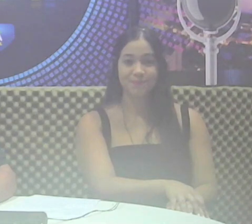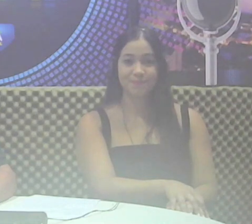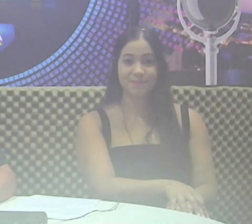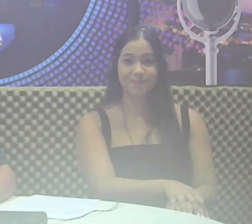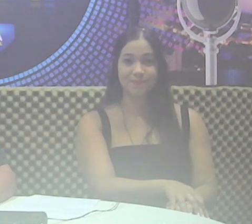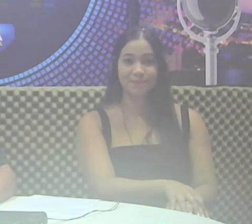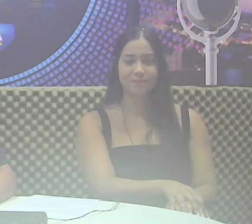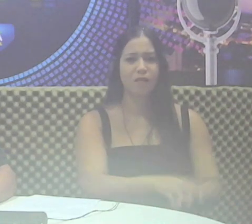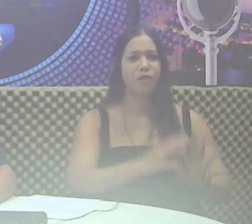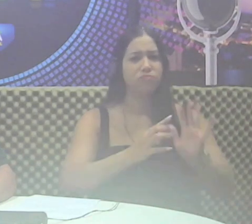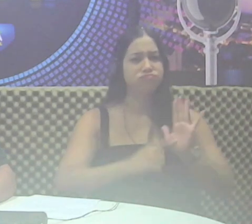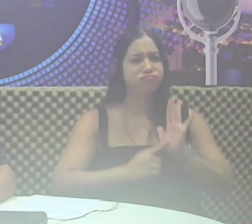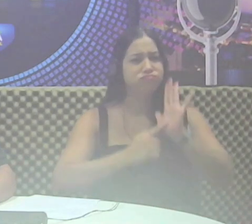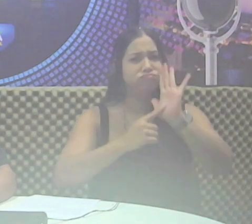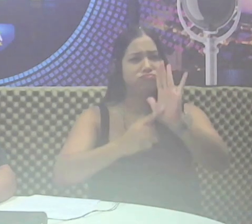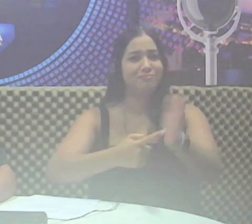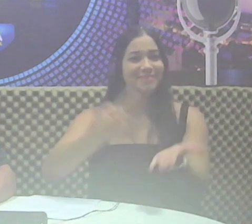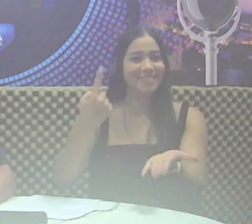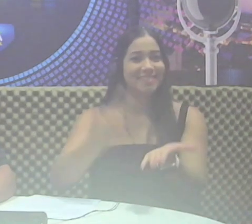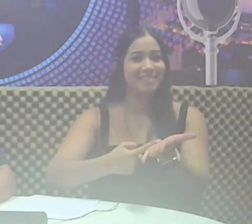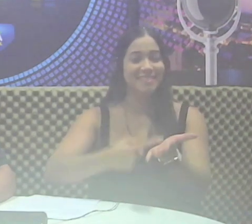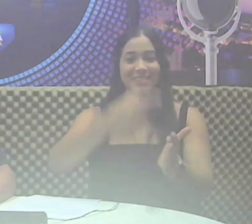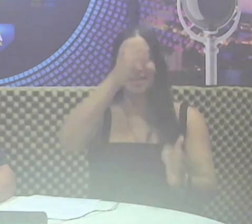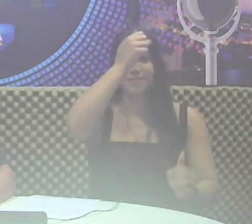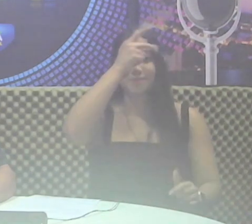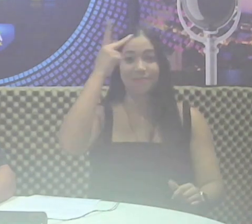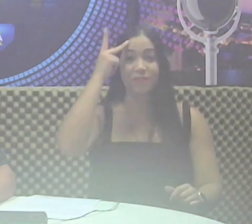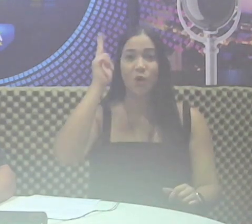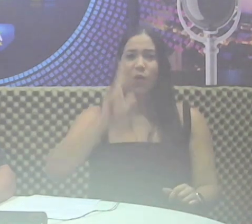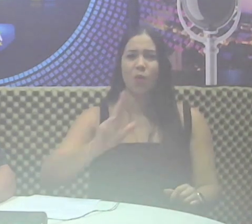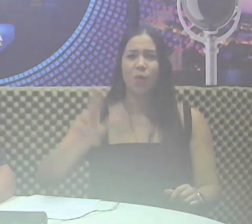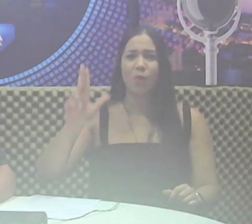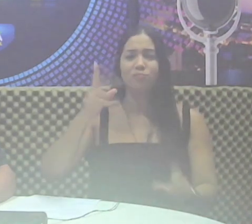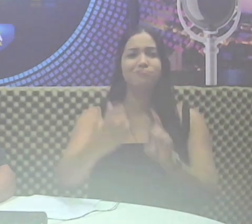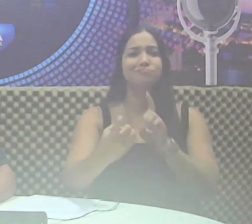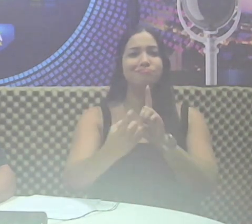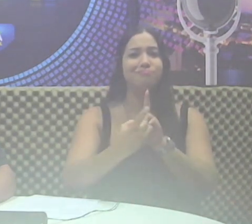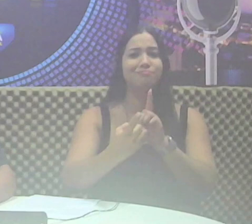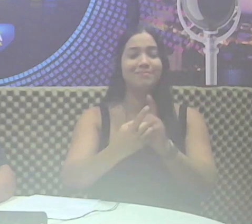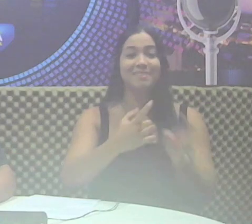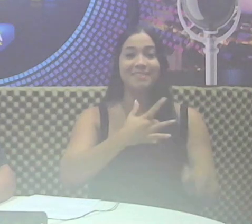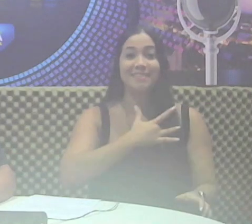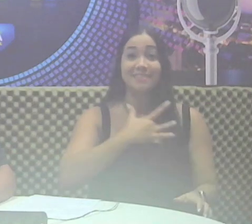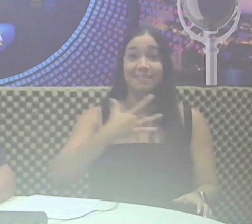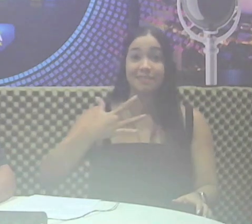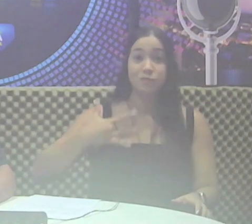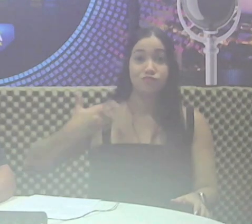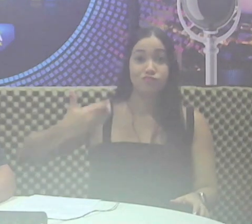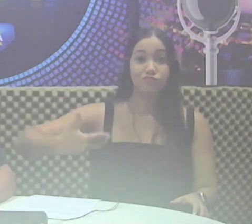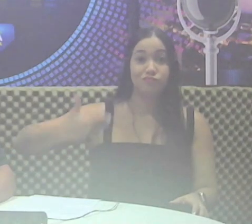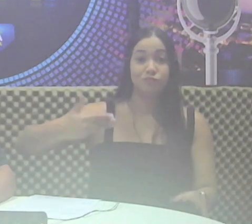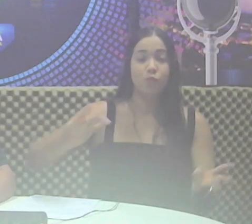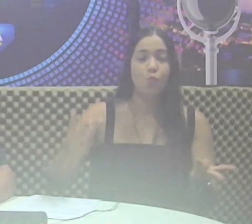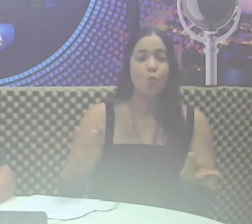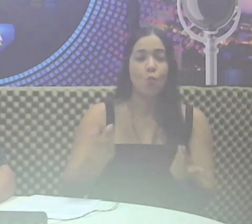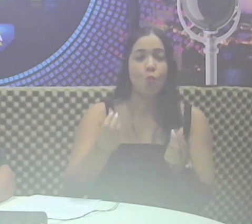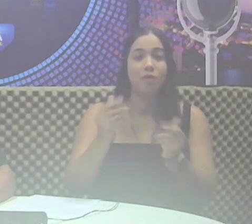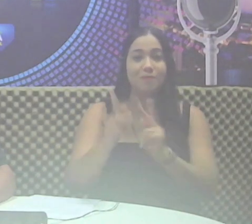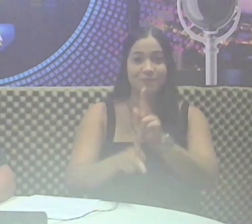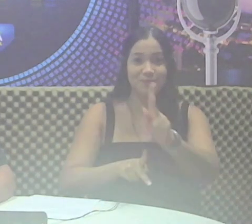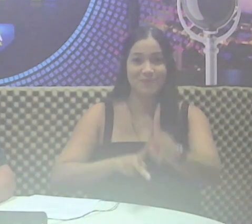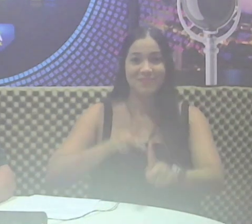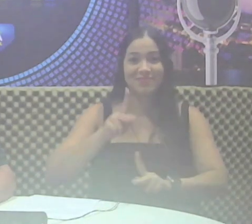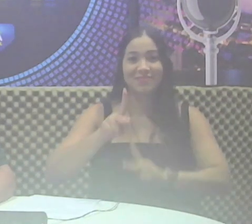Evidenciando o compromisso da Prefeitura de Uberlândia em garantir atendimento de saúde com cada vez mais qualidade para a população,